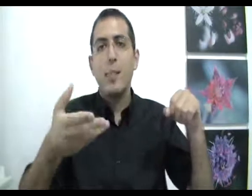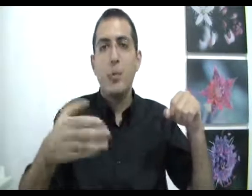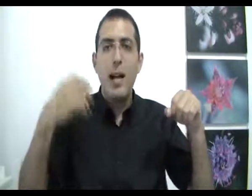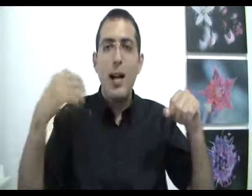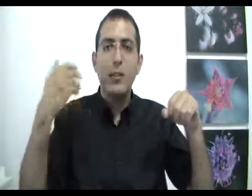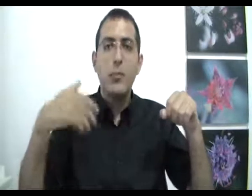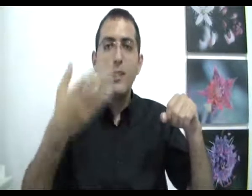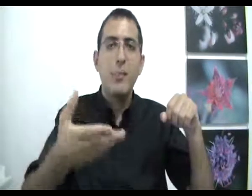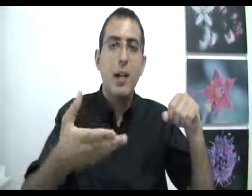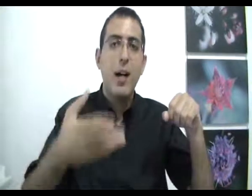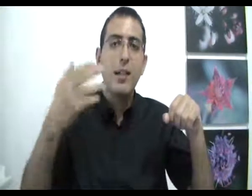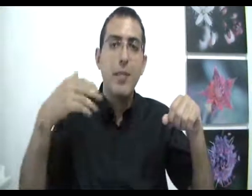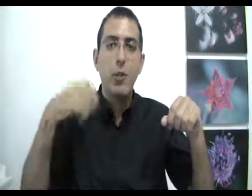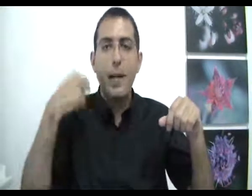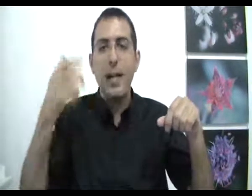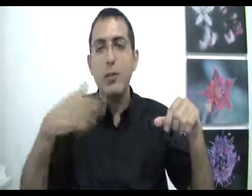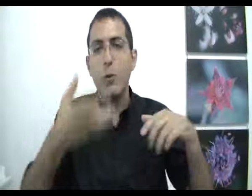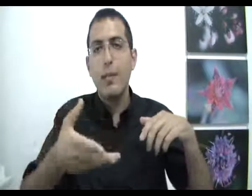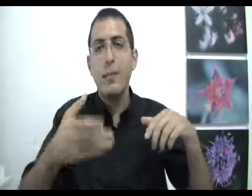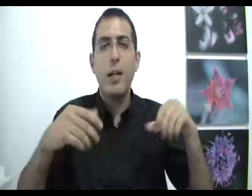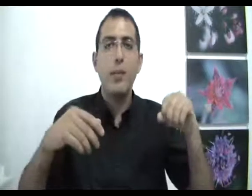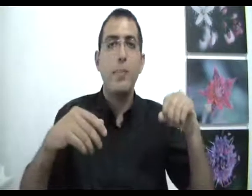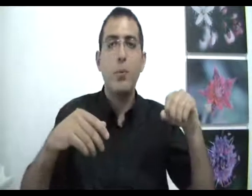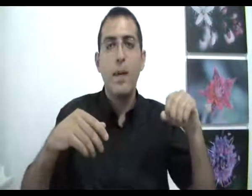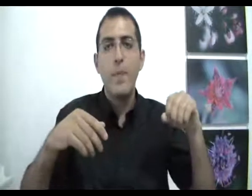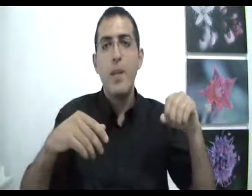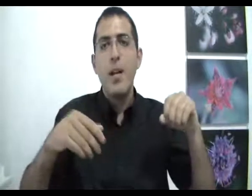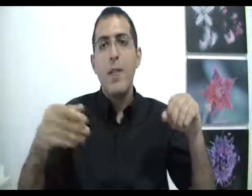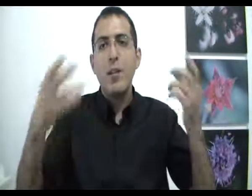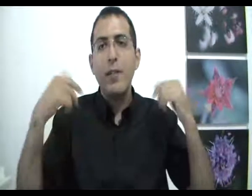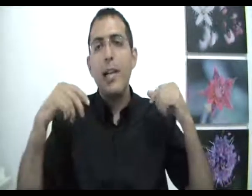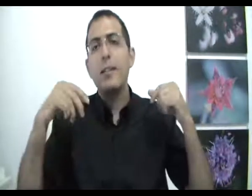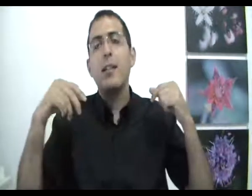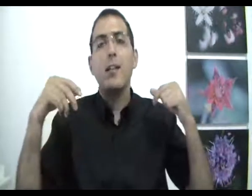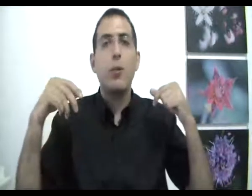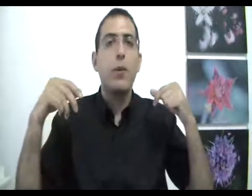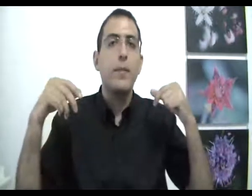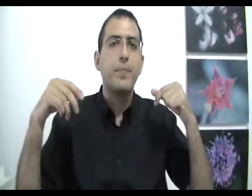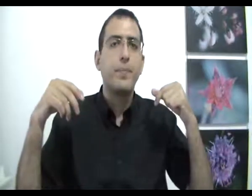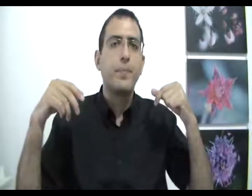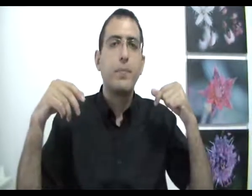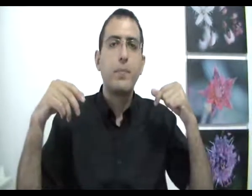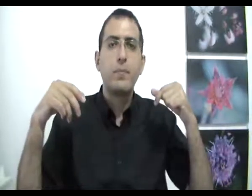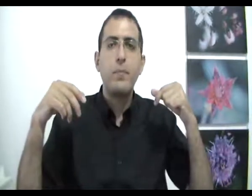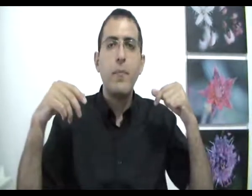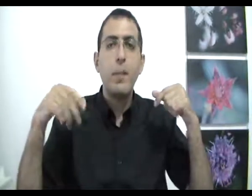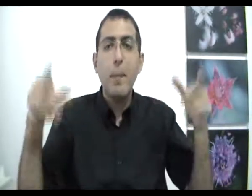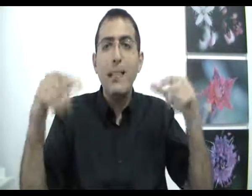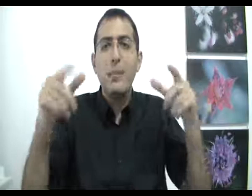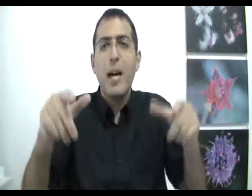הפעולה הרצון בעצם בחר האדם שבא לרצון הוא בעצם בחר את הפעולה ועכשיו נלך צעד אחד אחורה מה בעצם גרם